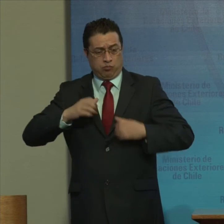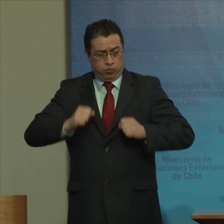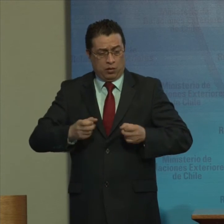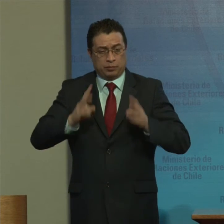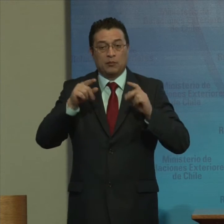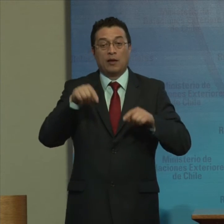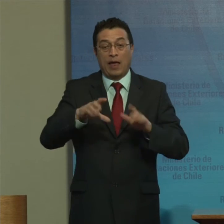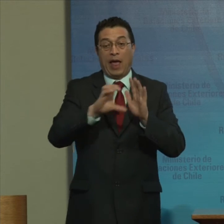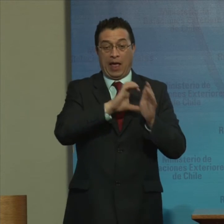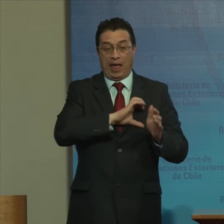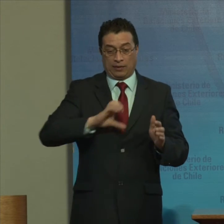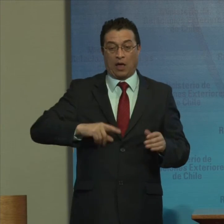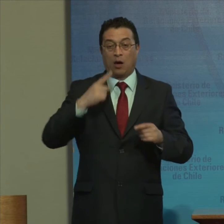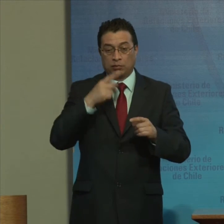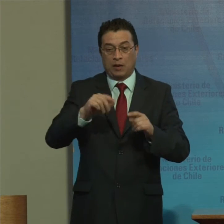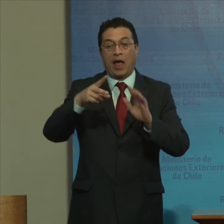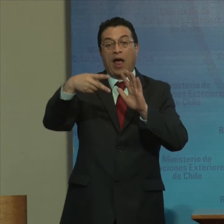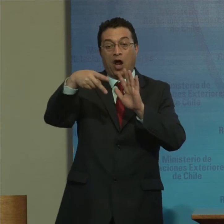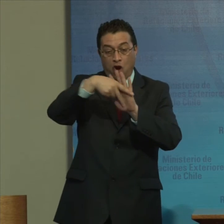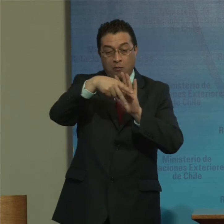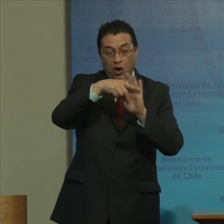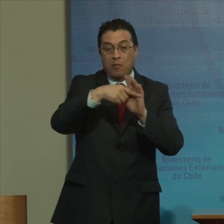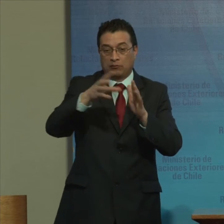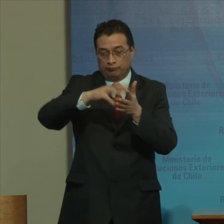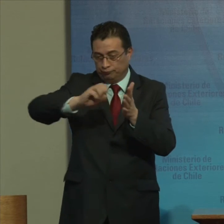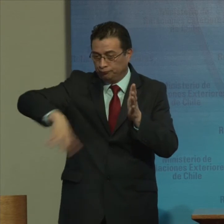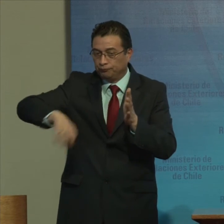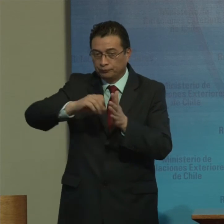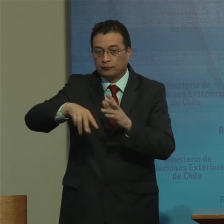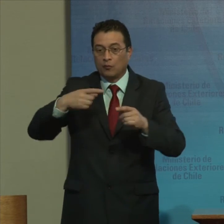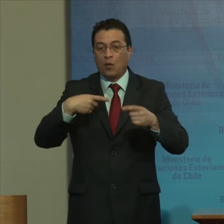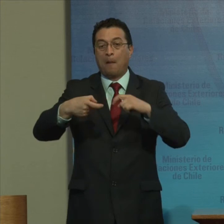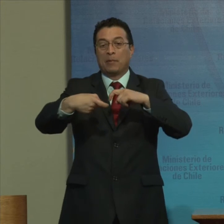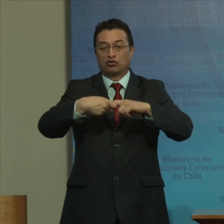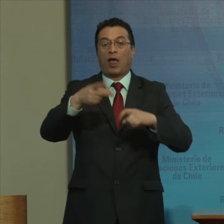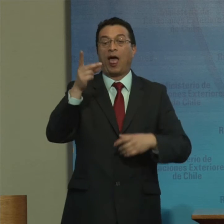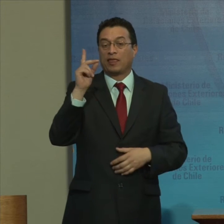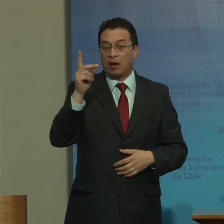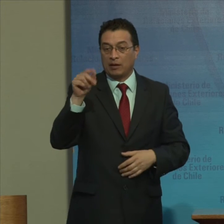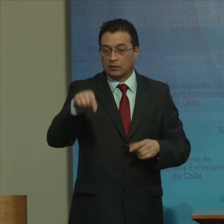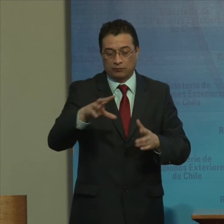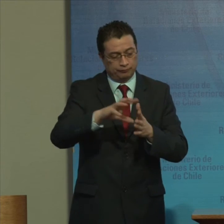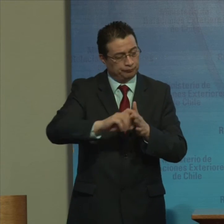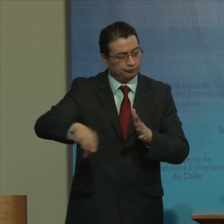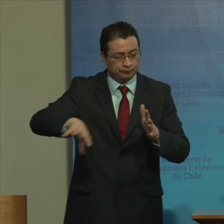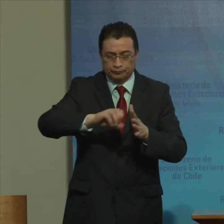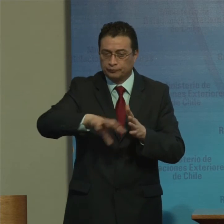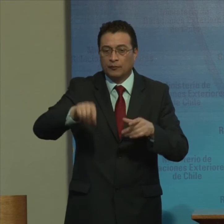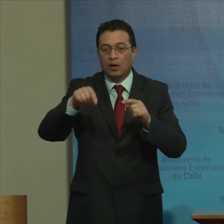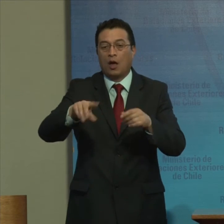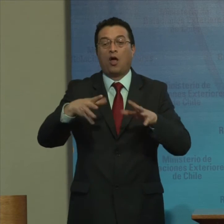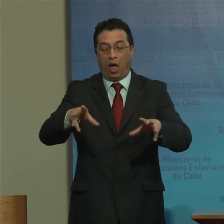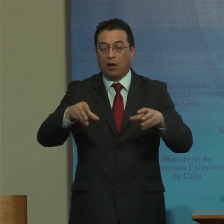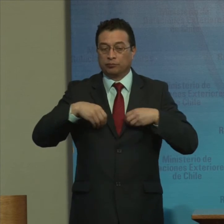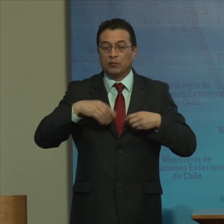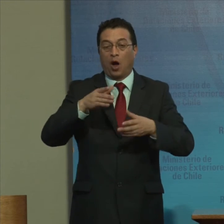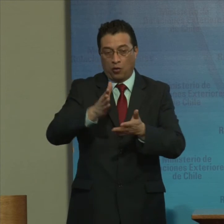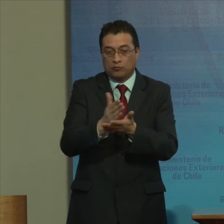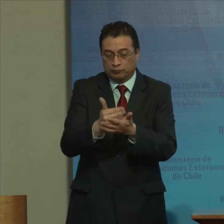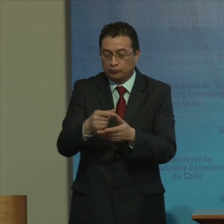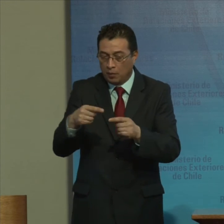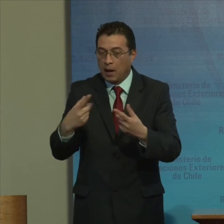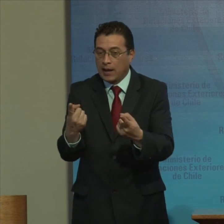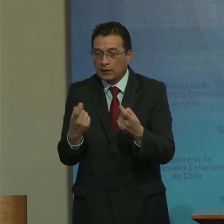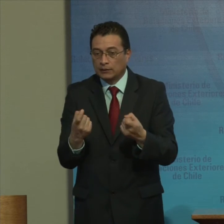Derogar Las disposiciones Discriminatorias Que limitan El matrimonio A las personas Con discapacidad Adoptar Las medidas De apoyo Necesarias Que